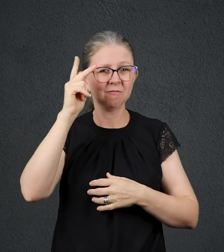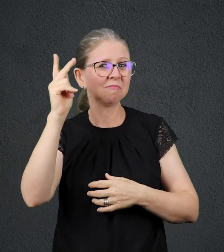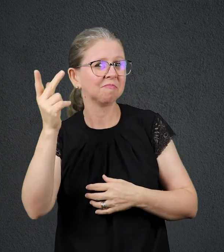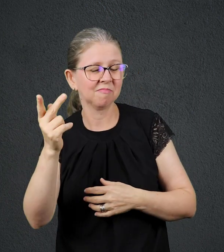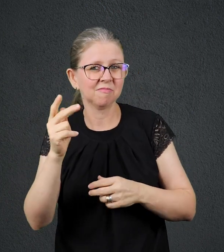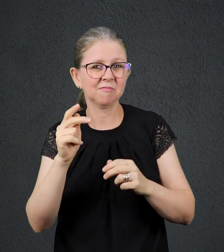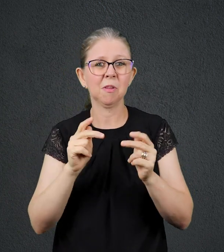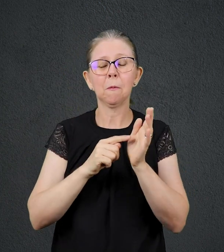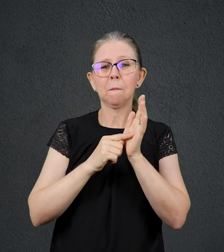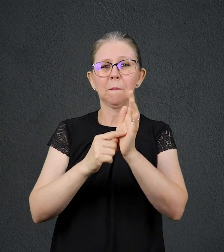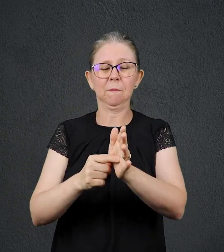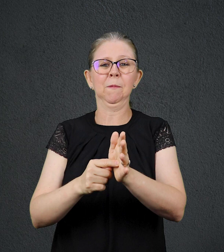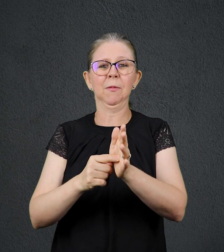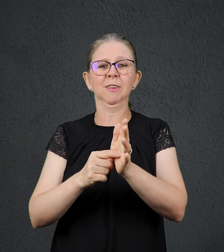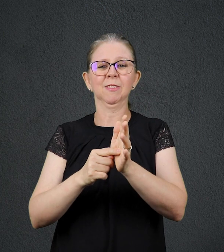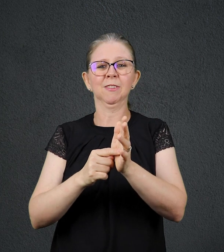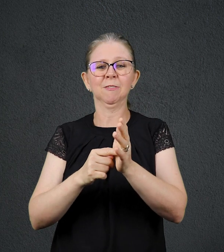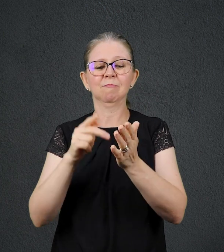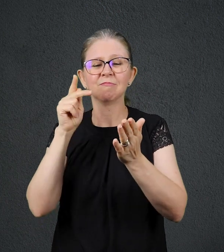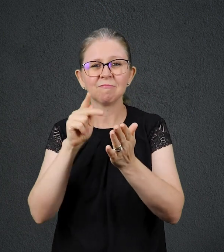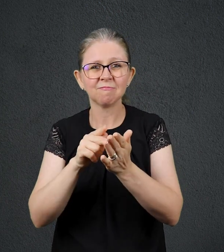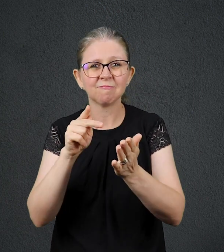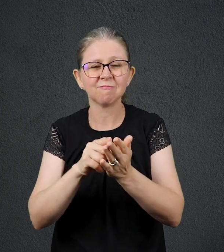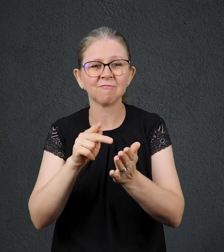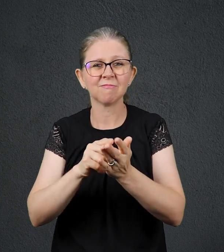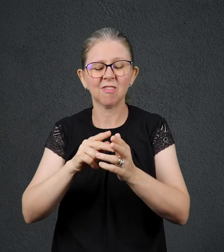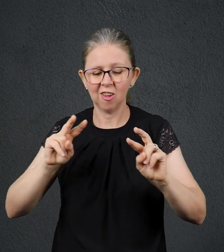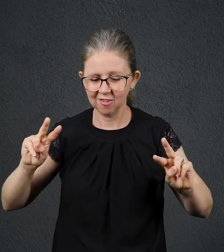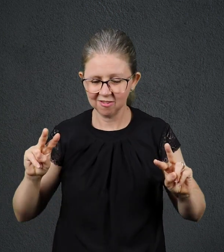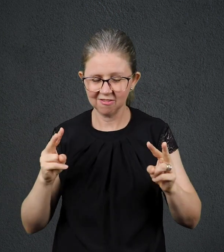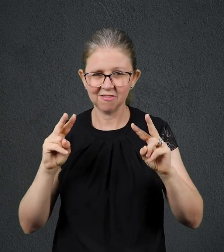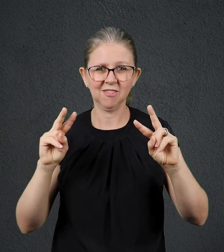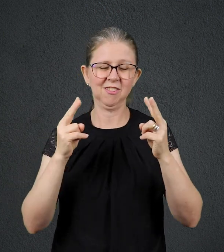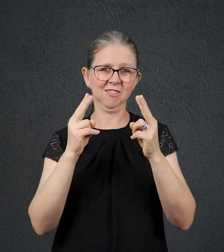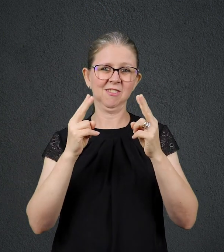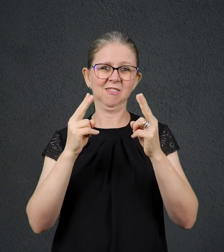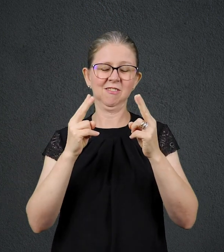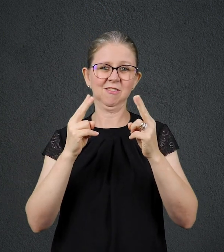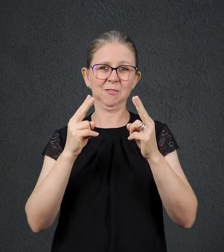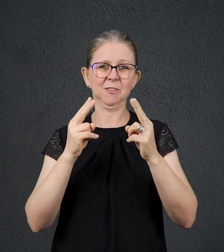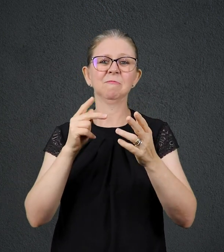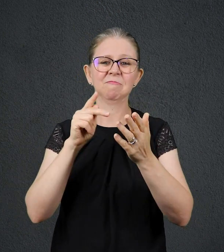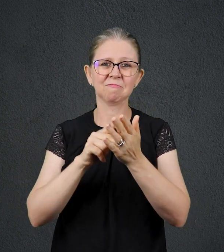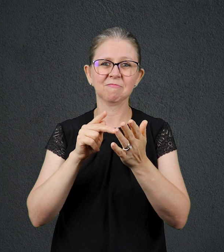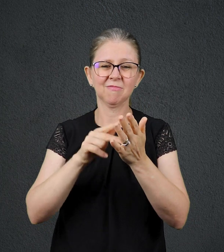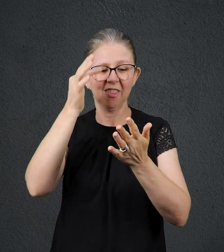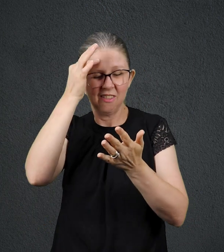tempo. É a história do triunfo, não o triunfo do cinismo, mas da fé que atinge a plena certeza.